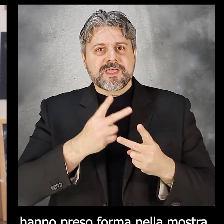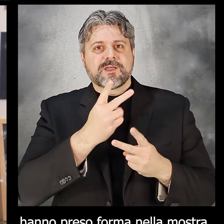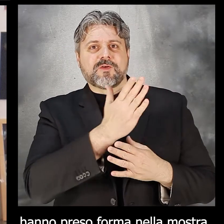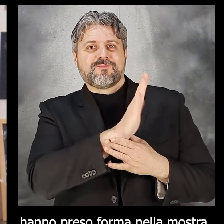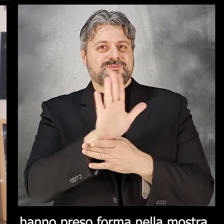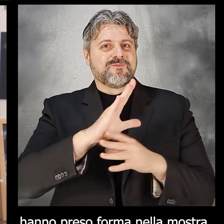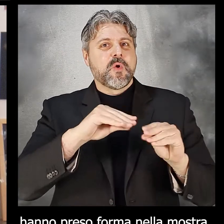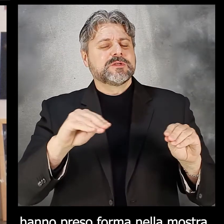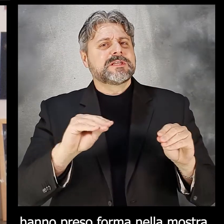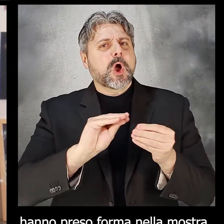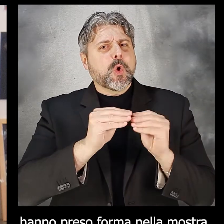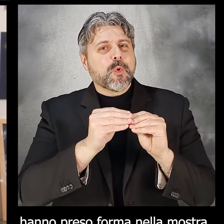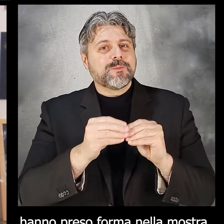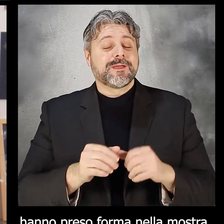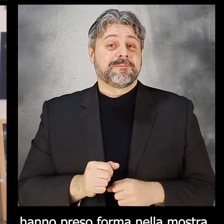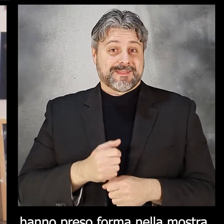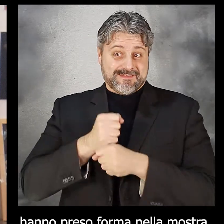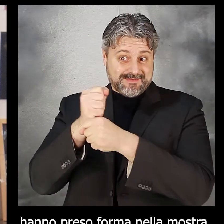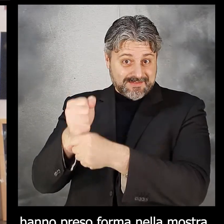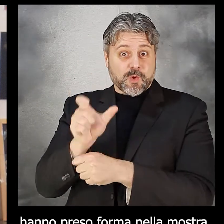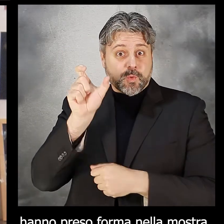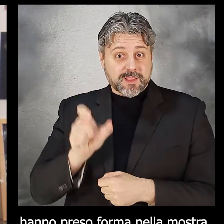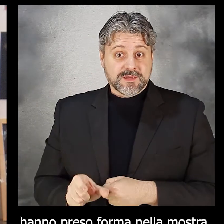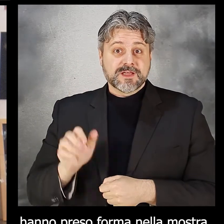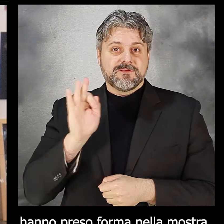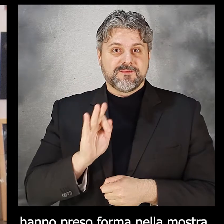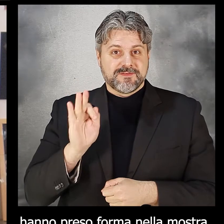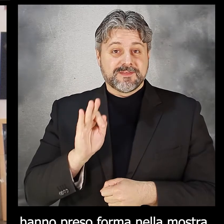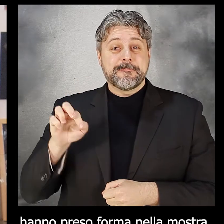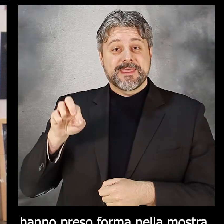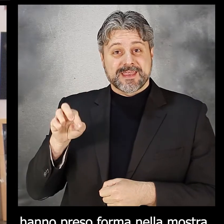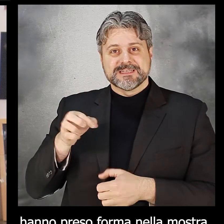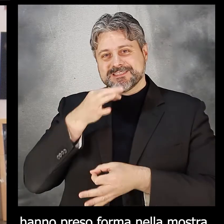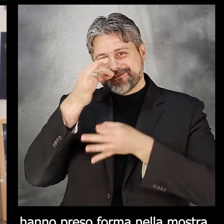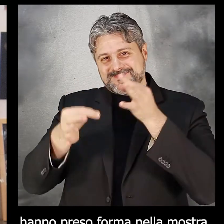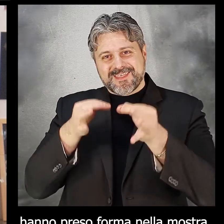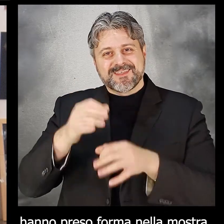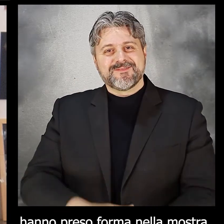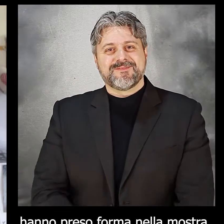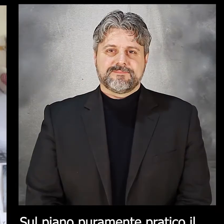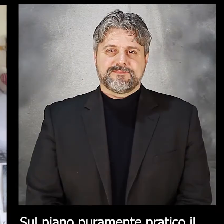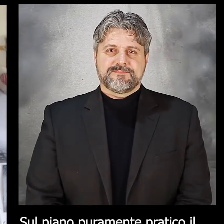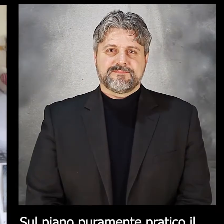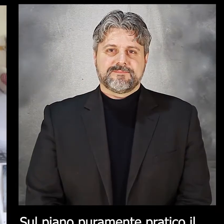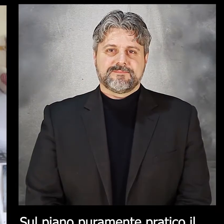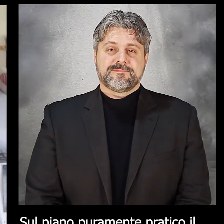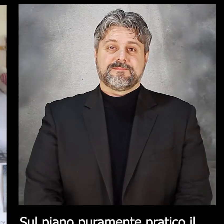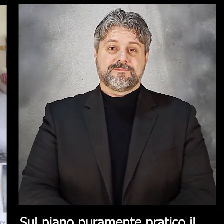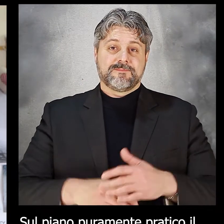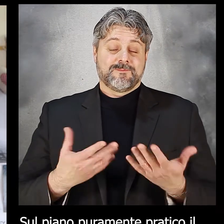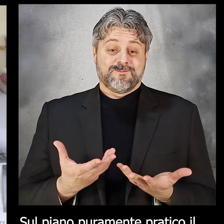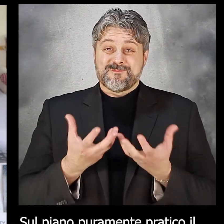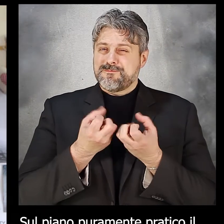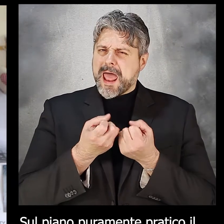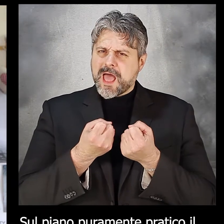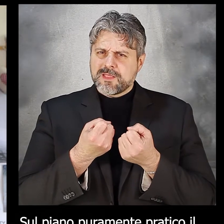mostra che oggi vi stiamo presentando? Ce lo spiegherà la curatrice Federica Piras. Sul